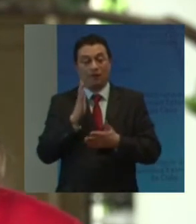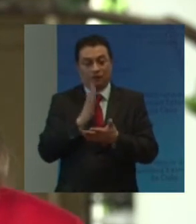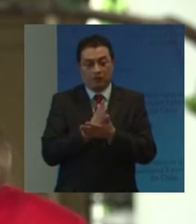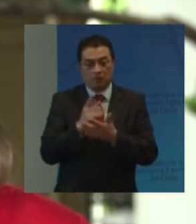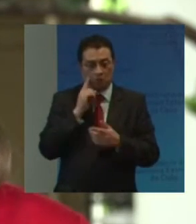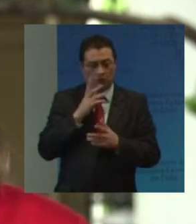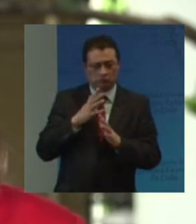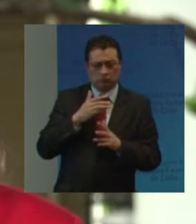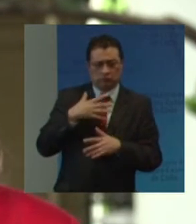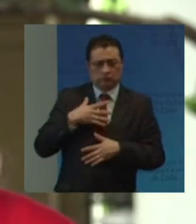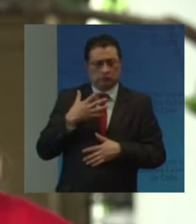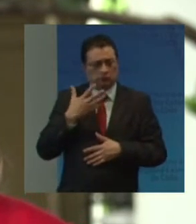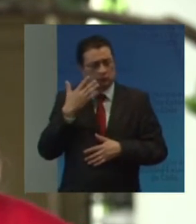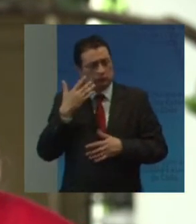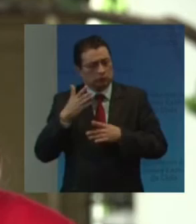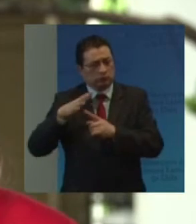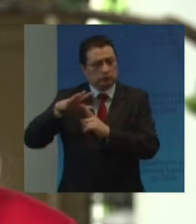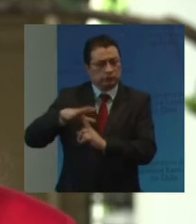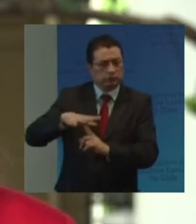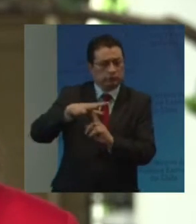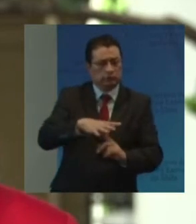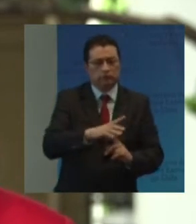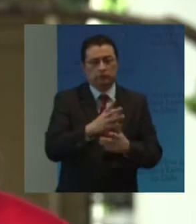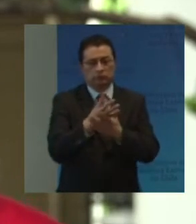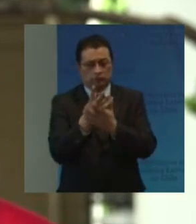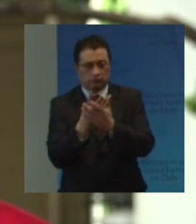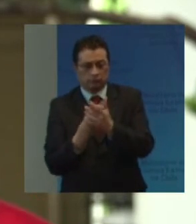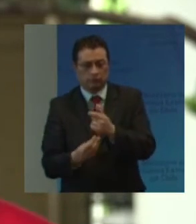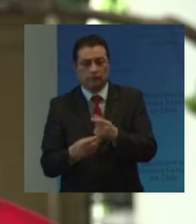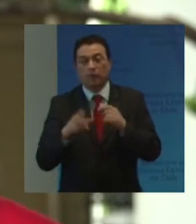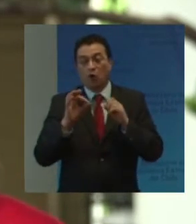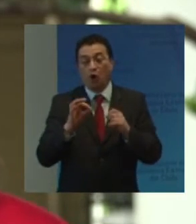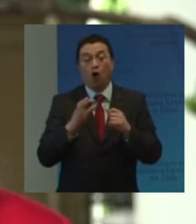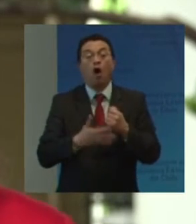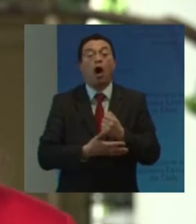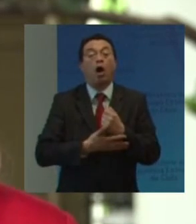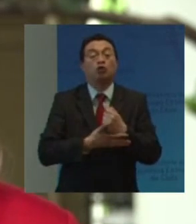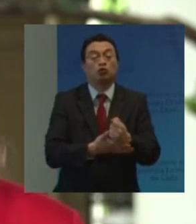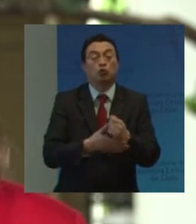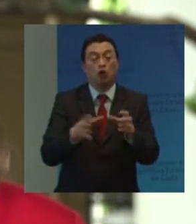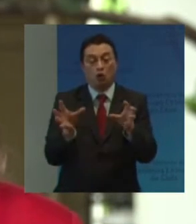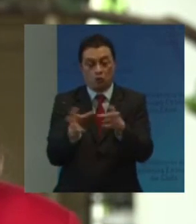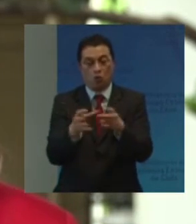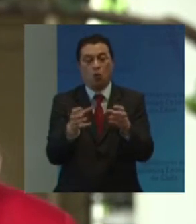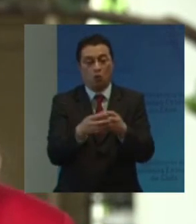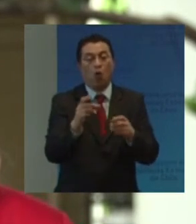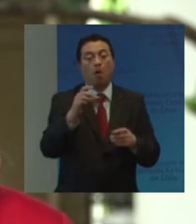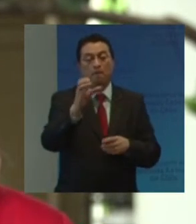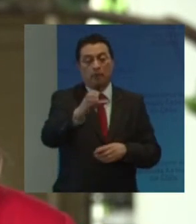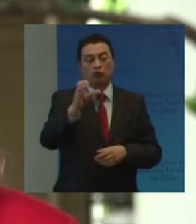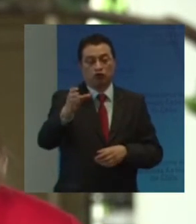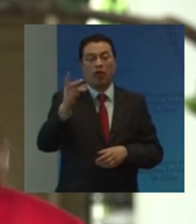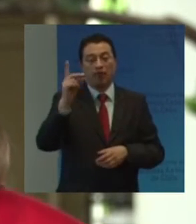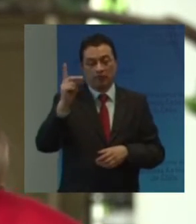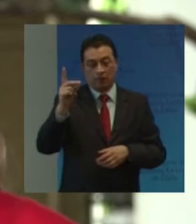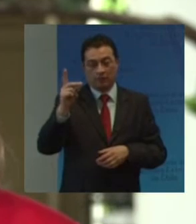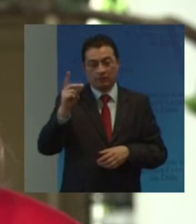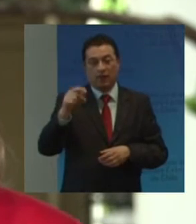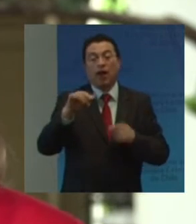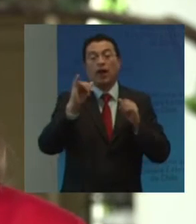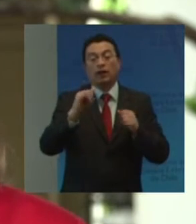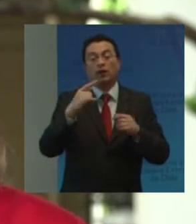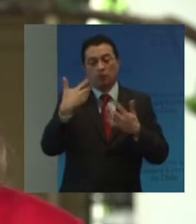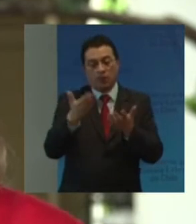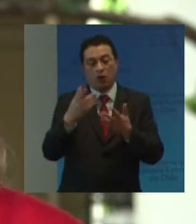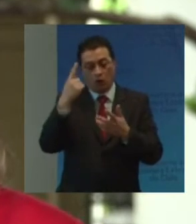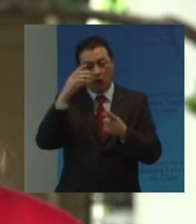prejuicios Que afectan A las personas Con discapacidad O sea colaborando Codo a codo Con las organizaciones De personas Con discapacidad Para impulsar Una